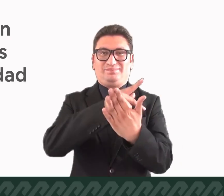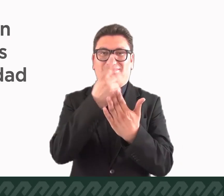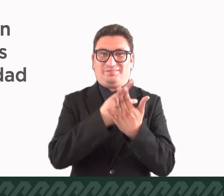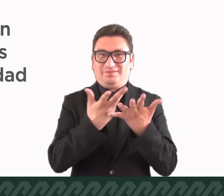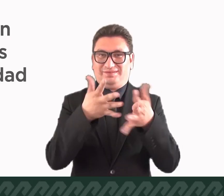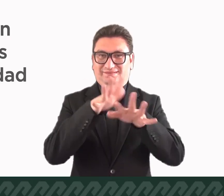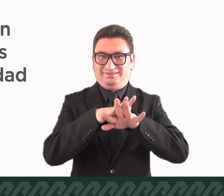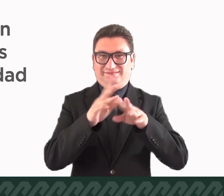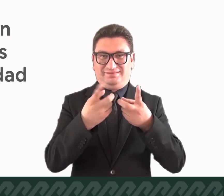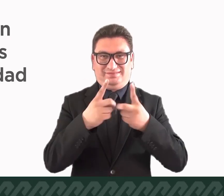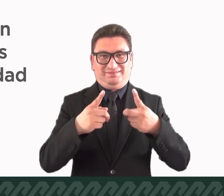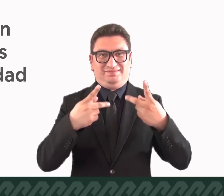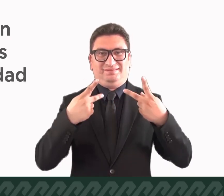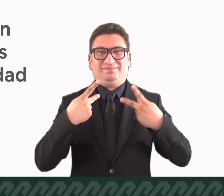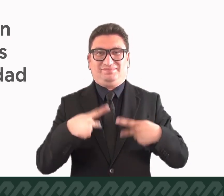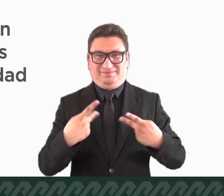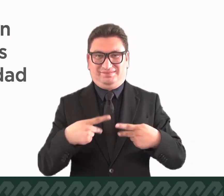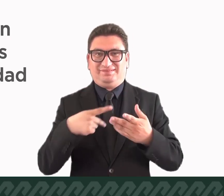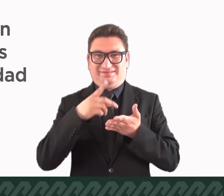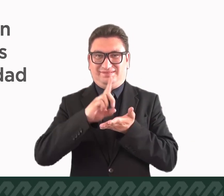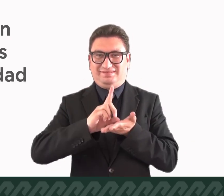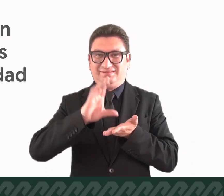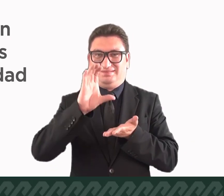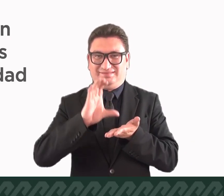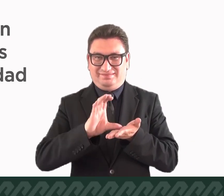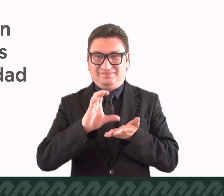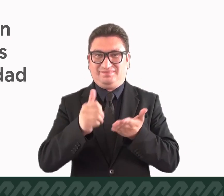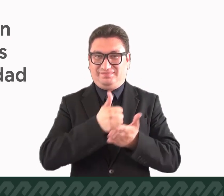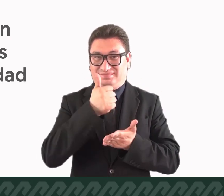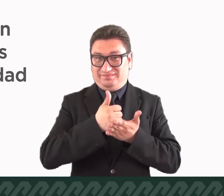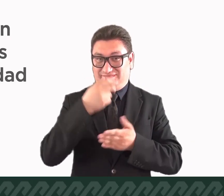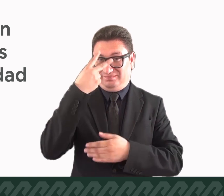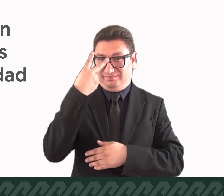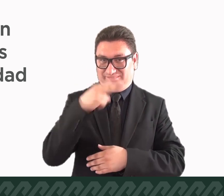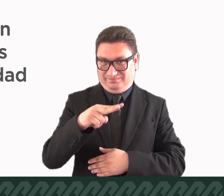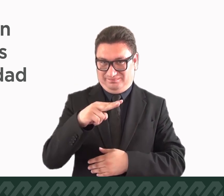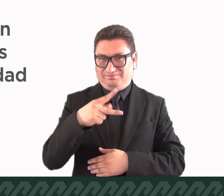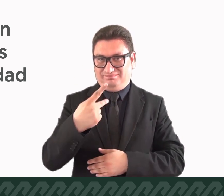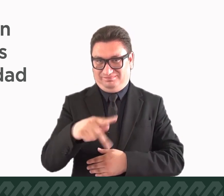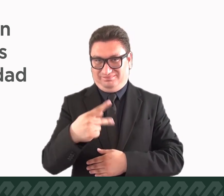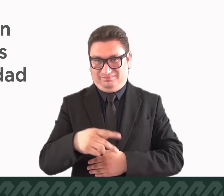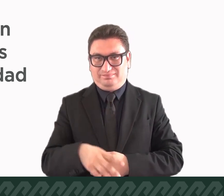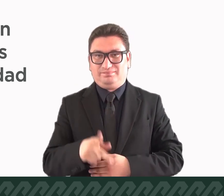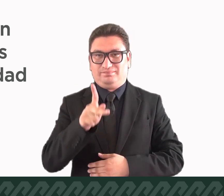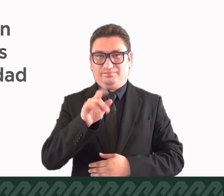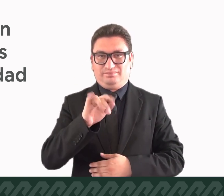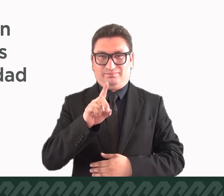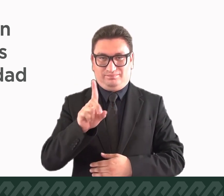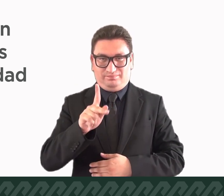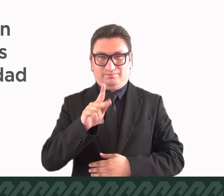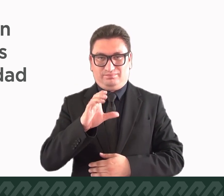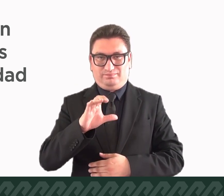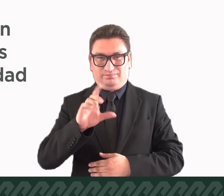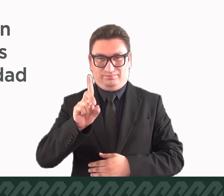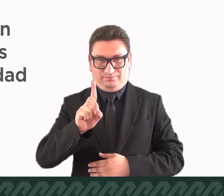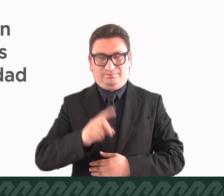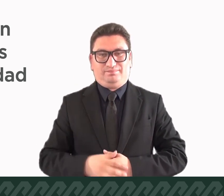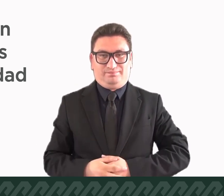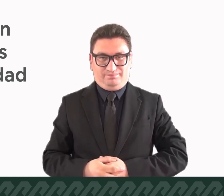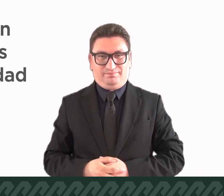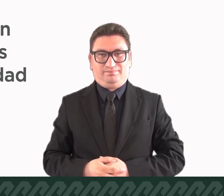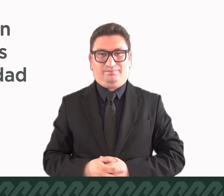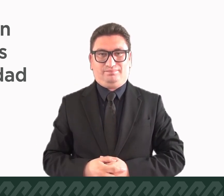Programa para la Integración al Desarrollo de las Personas con Discapacidad de la Ciudad de México, PIT